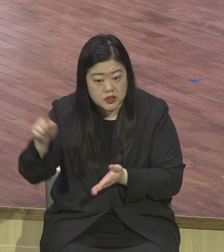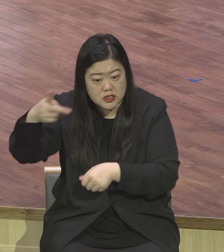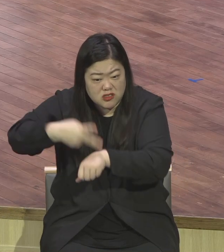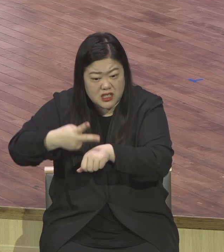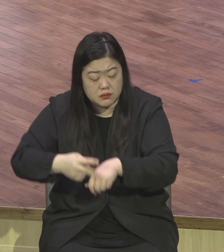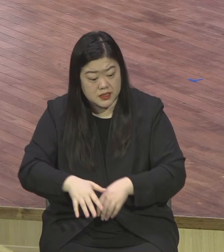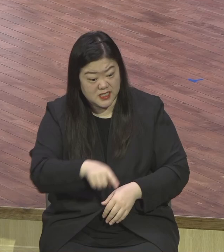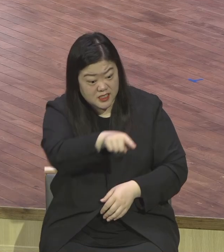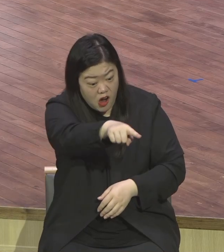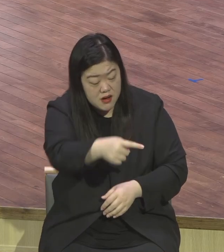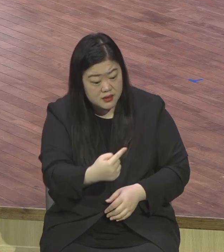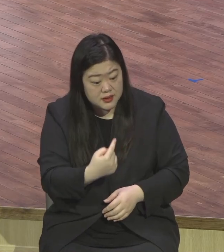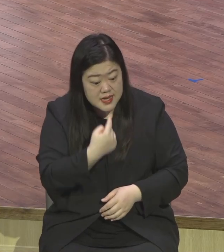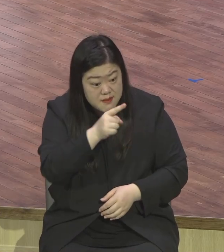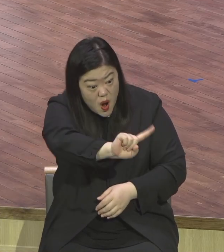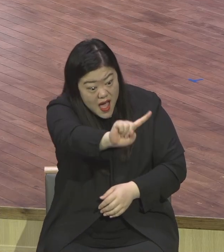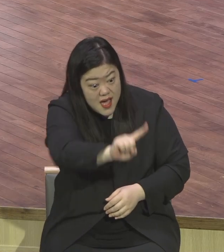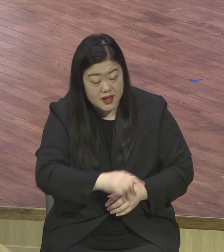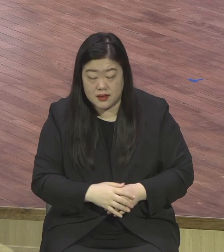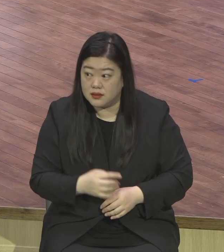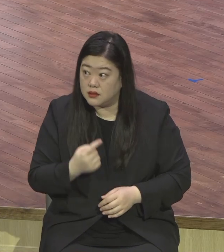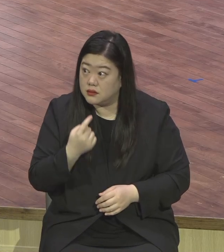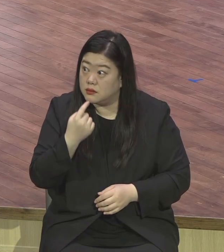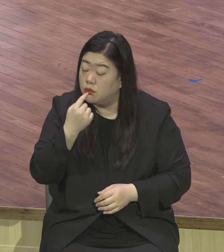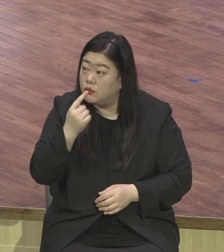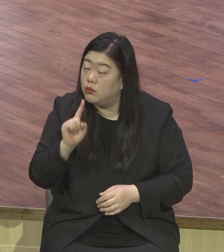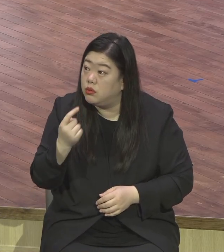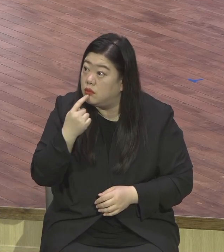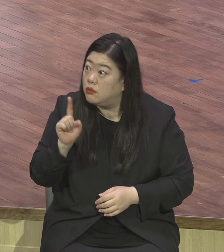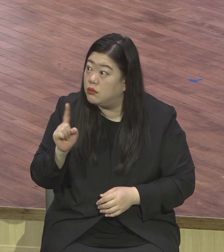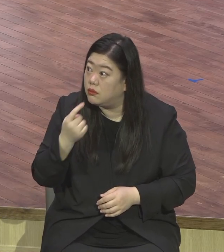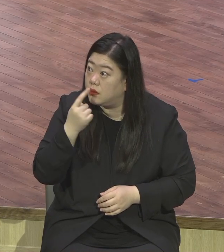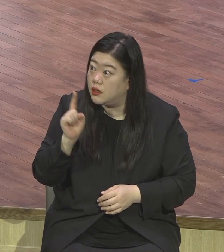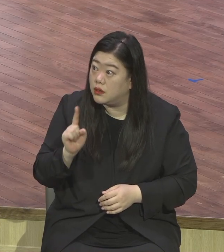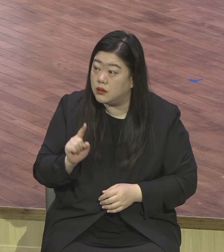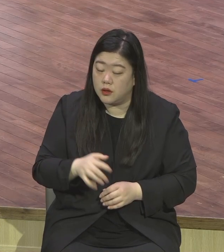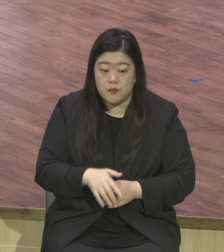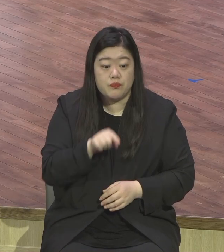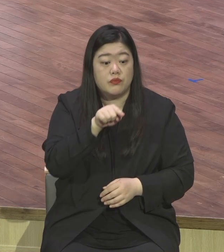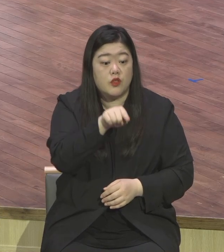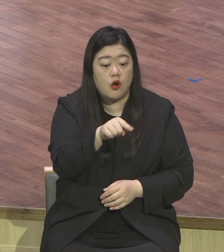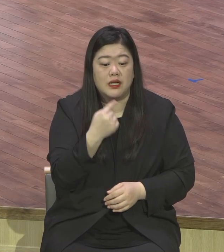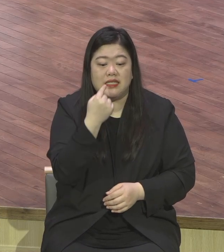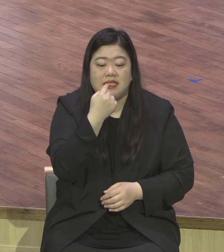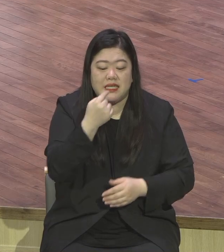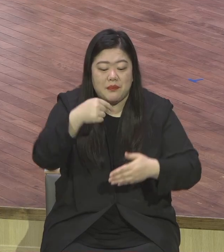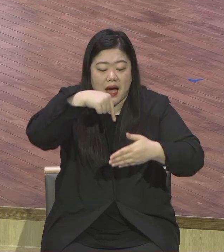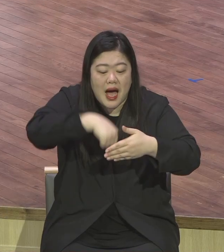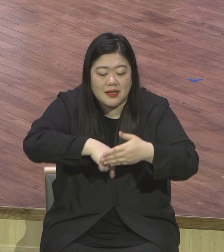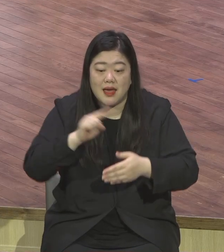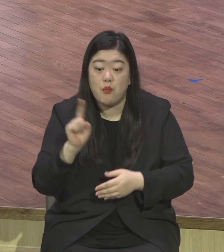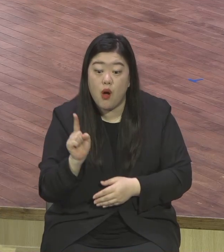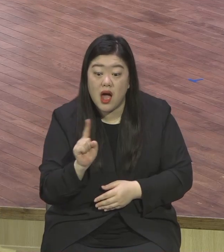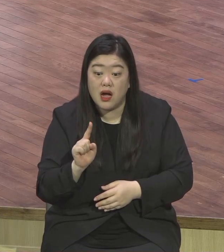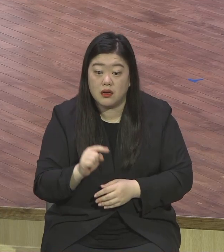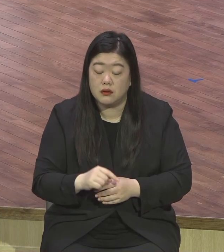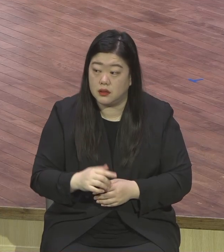입 안에 뭐냐니까 너 입 안에 뭐냐니까 그러니까 사오증이 그랬어요. 나 입 안에 반장인데요.